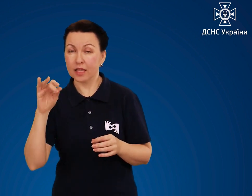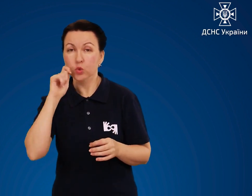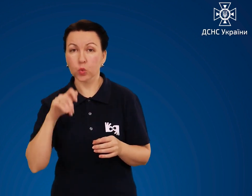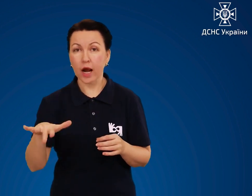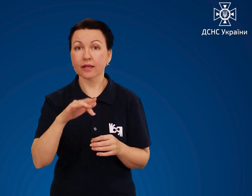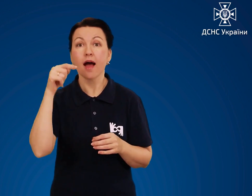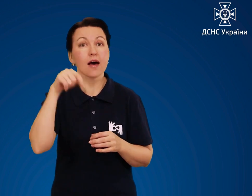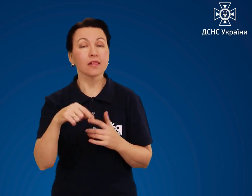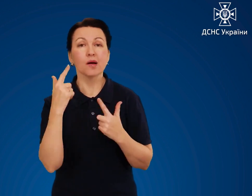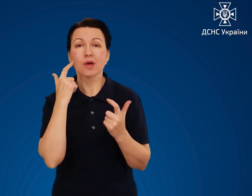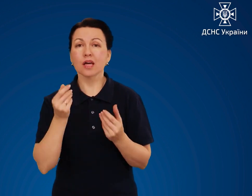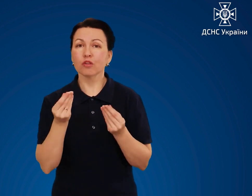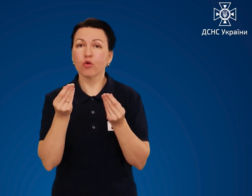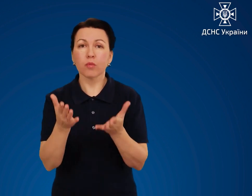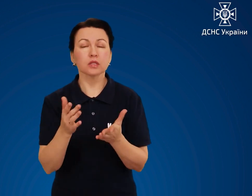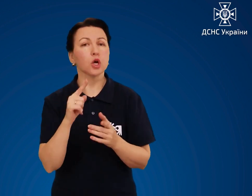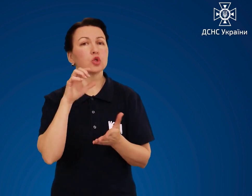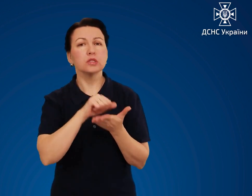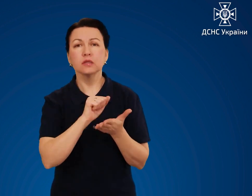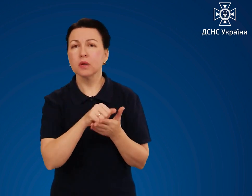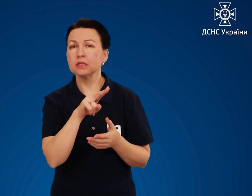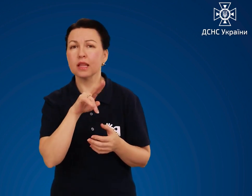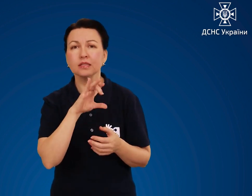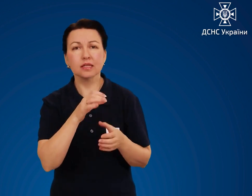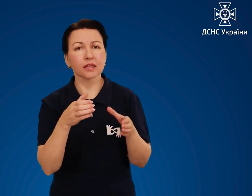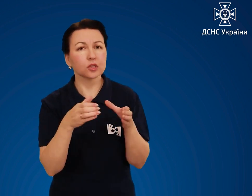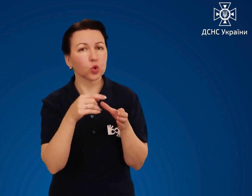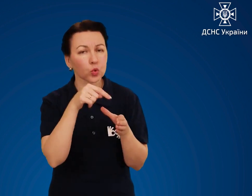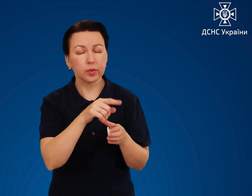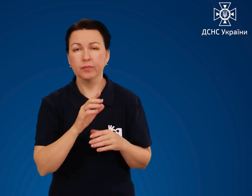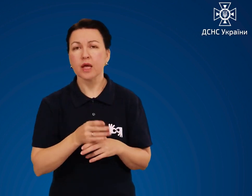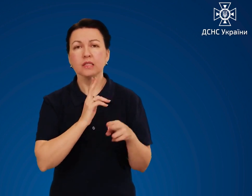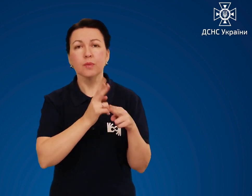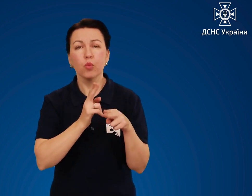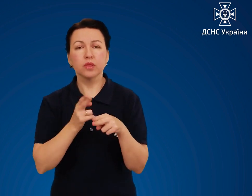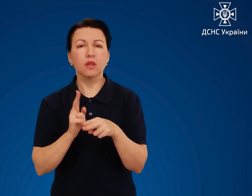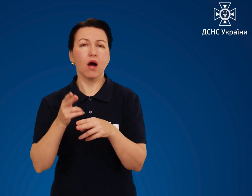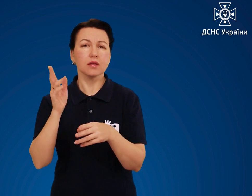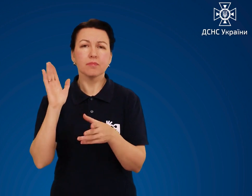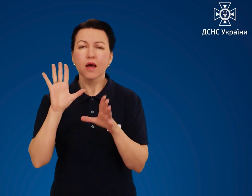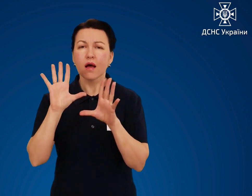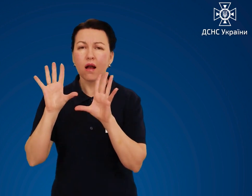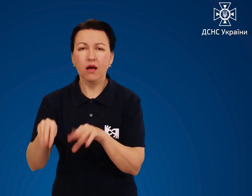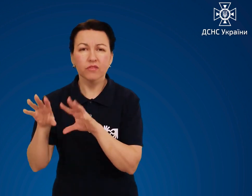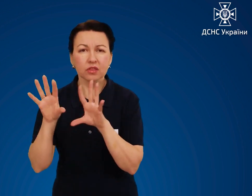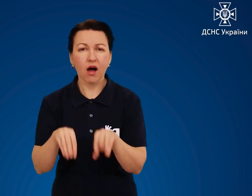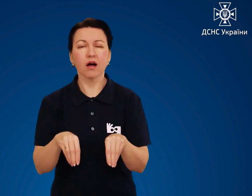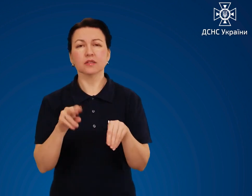про діяльність підрозділів ДСНС, запобігання, ліквідацію та захист від наслідків